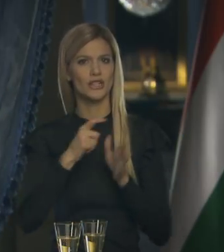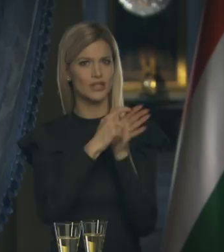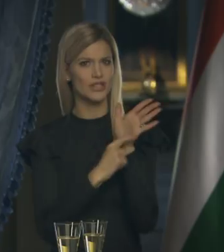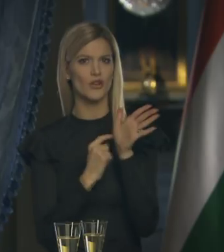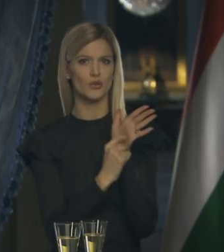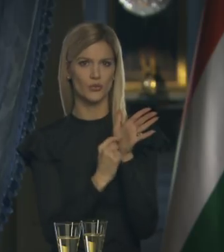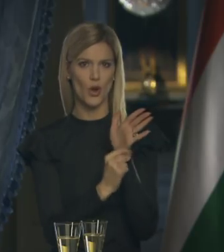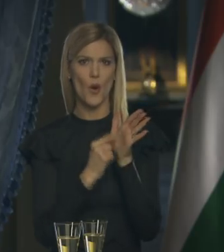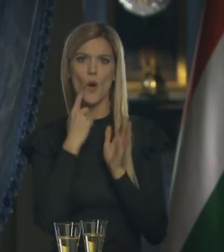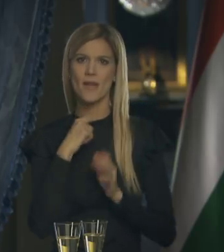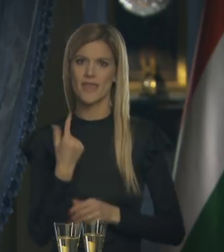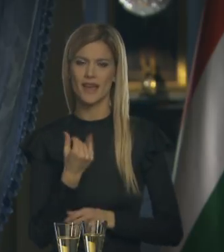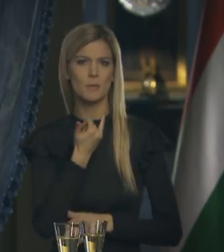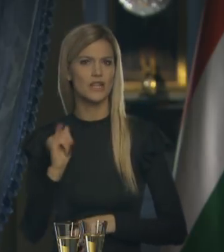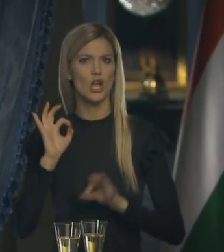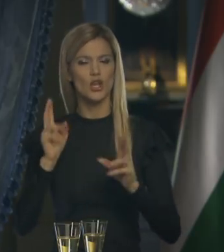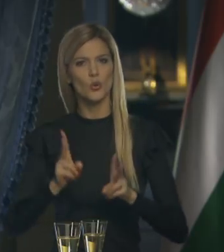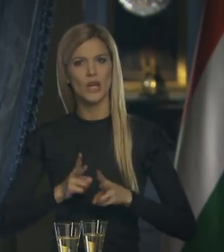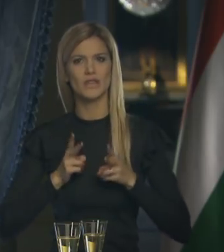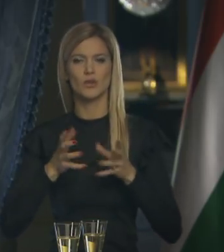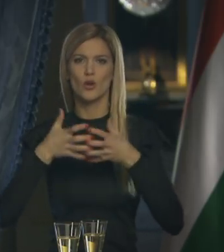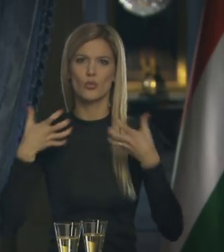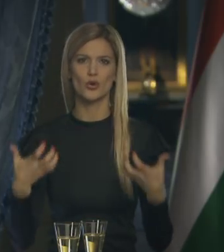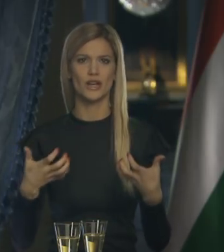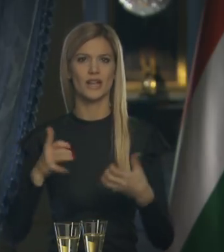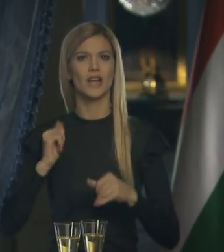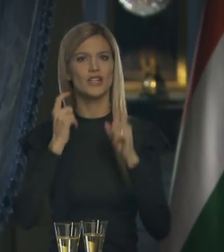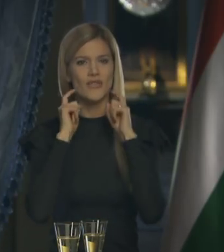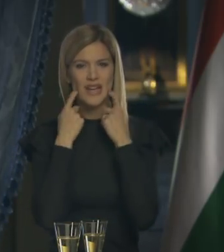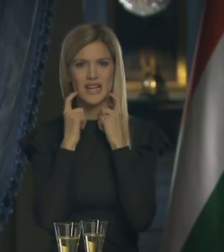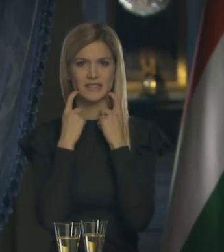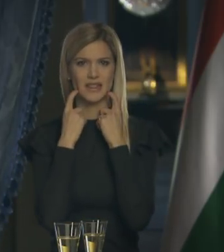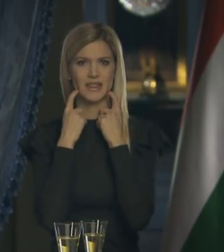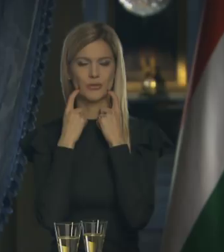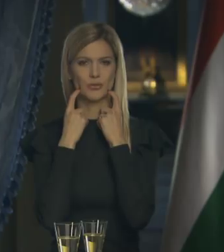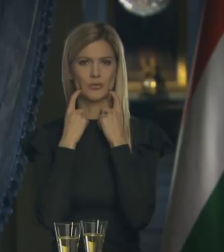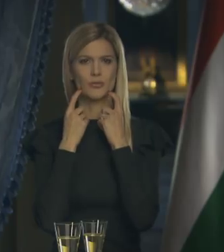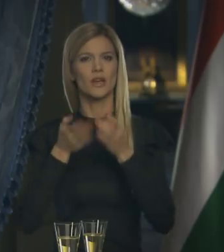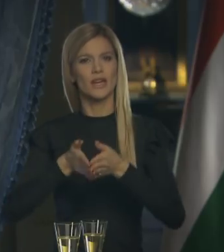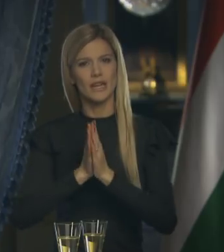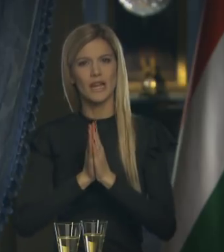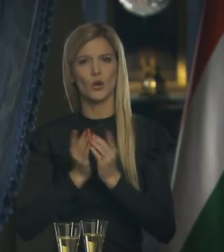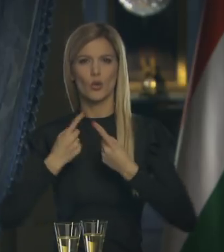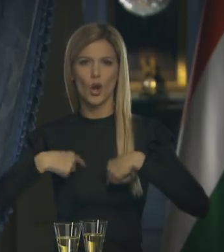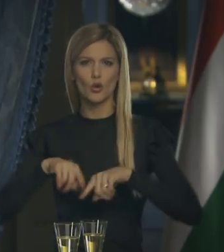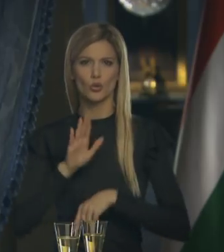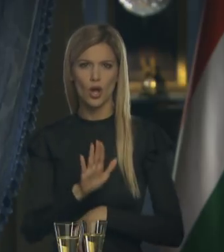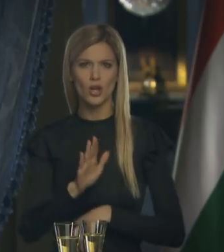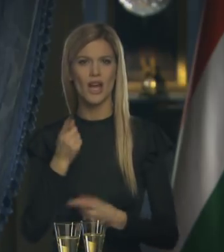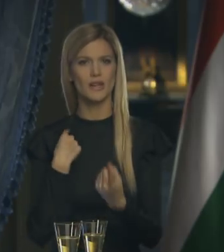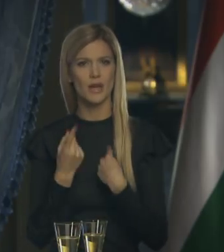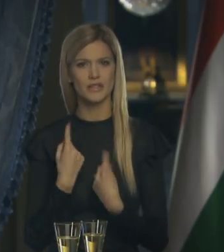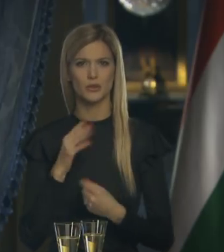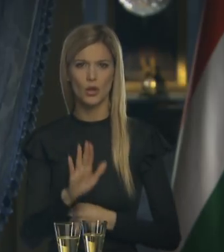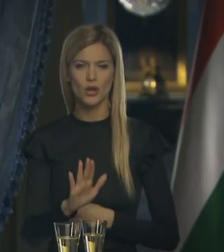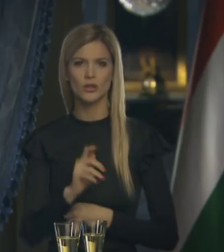amelyekkel mindannyian jó kedvet, bőséget és víg esztendőt kérünk magunknak, egymásnak, hazánknak.